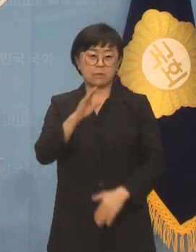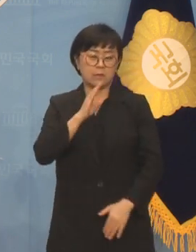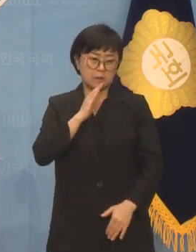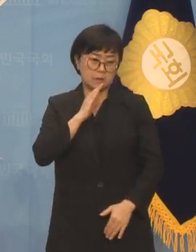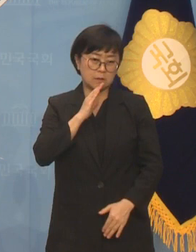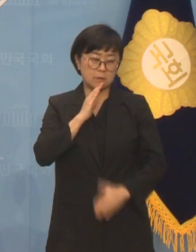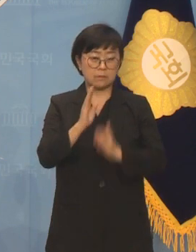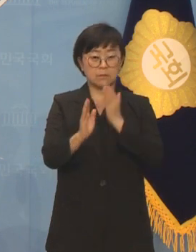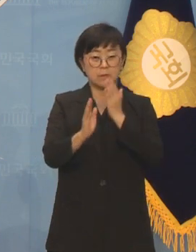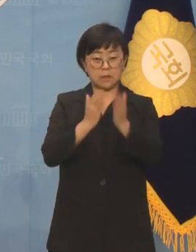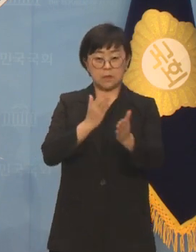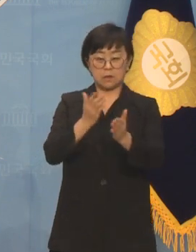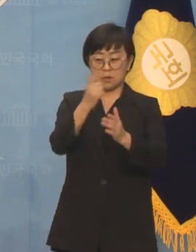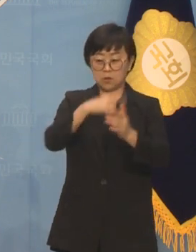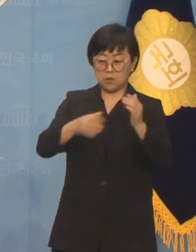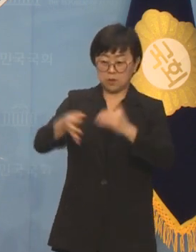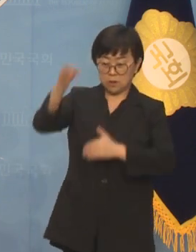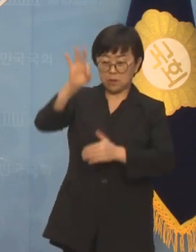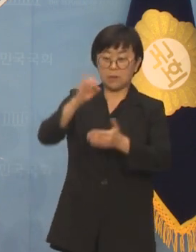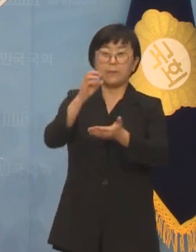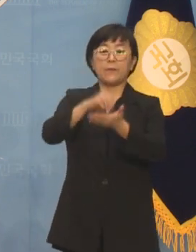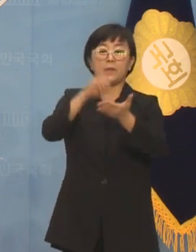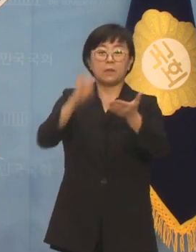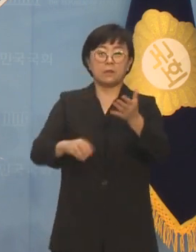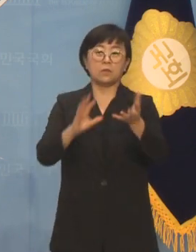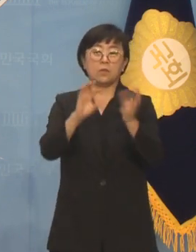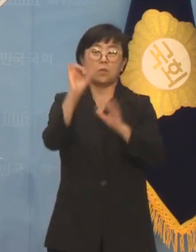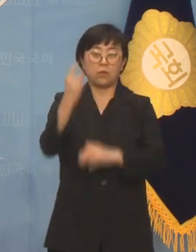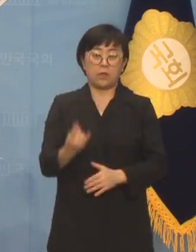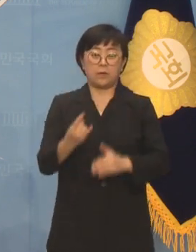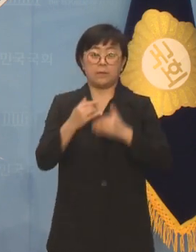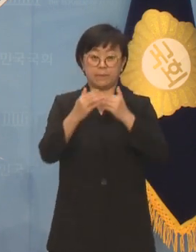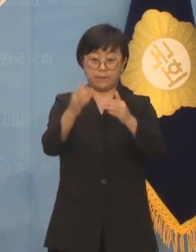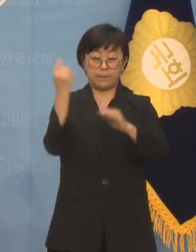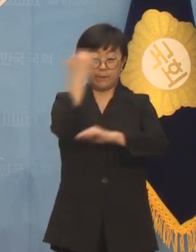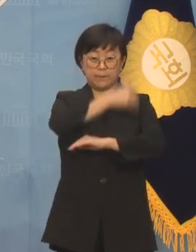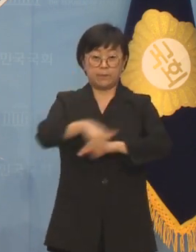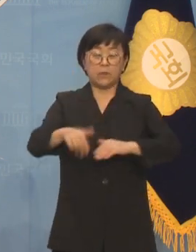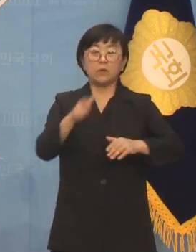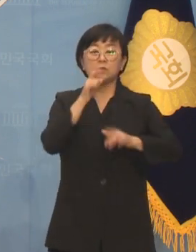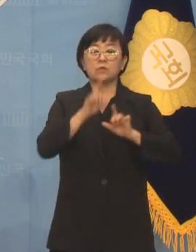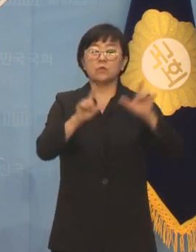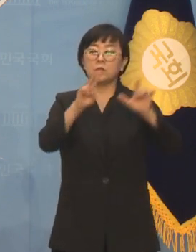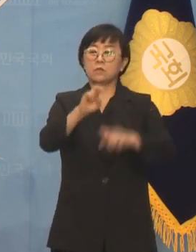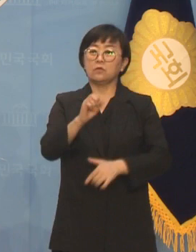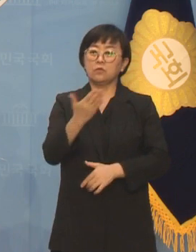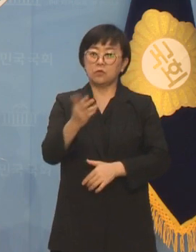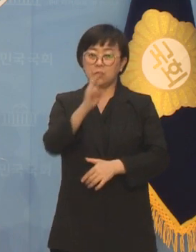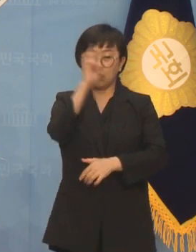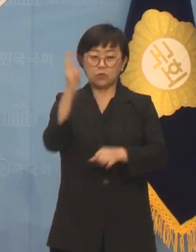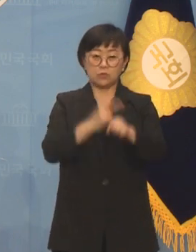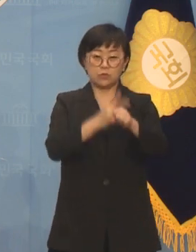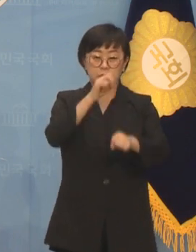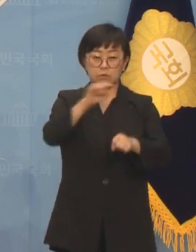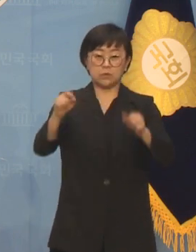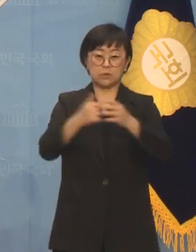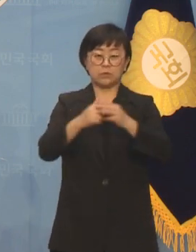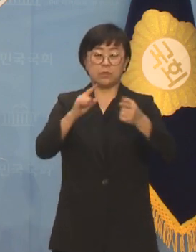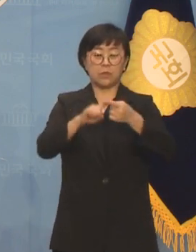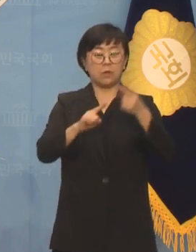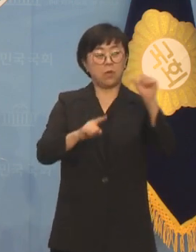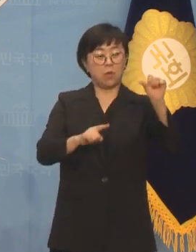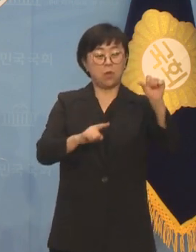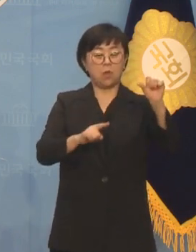부당한 가산금리 면제하기 토론회가 진행됩니다. 수요일 29일 오후 2시부터 의원회관